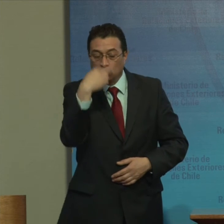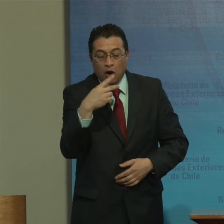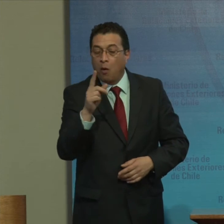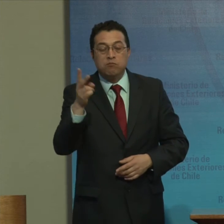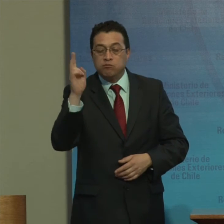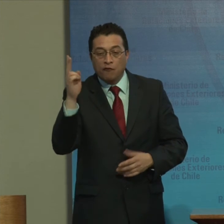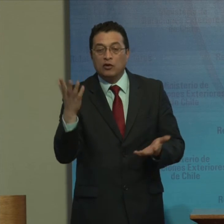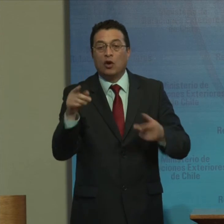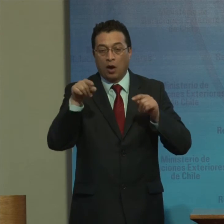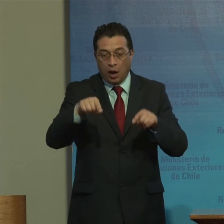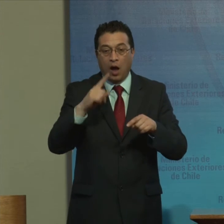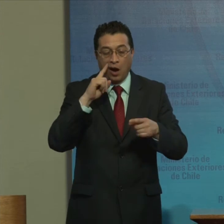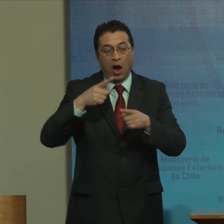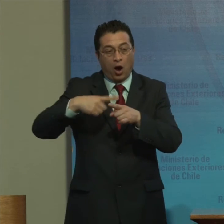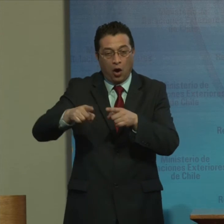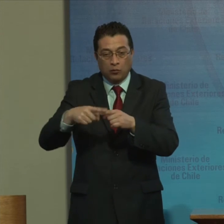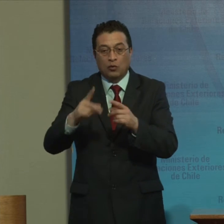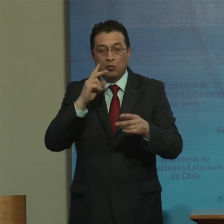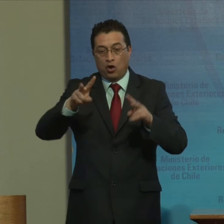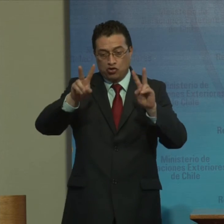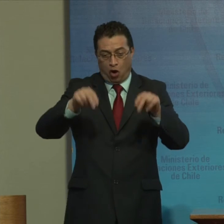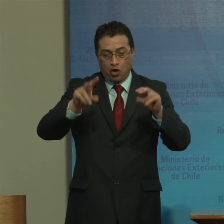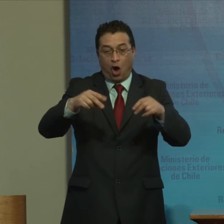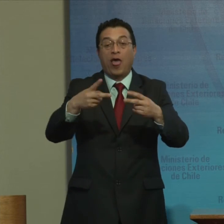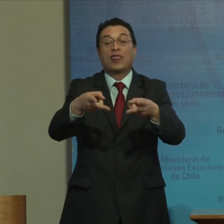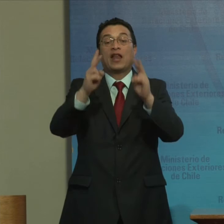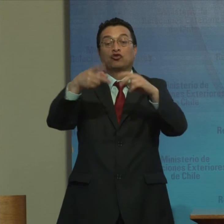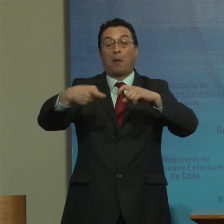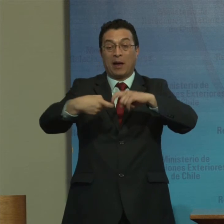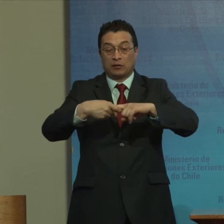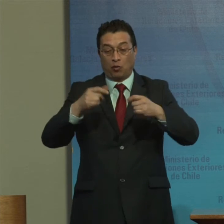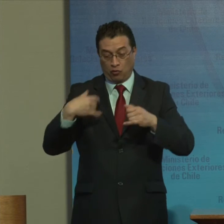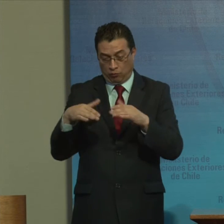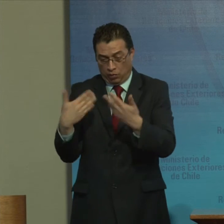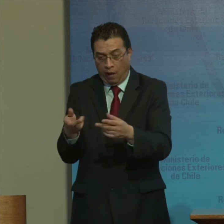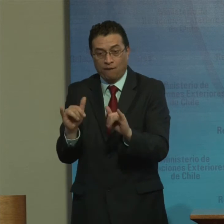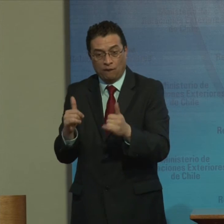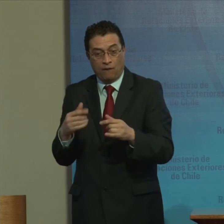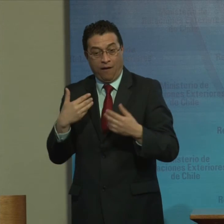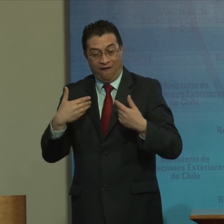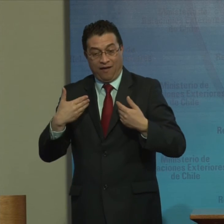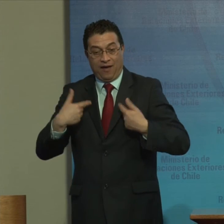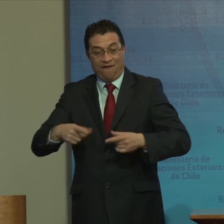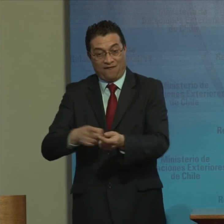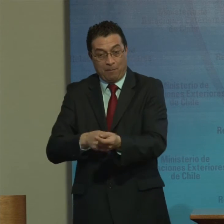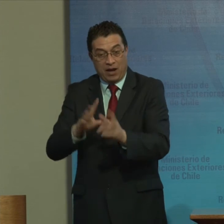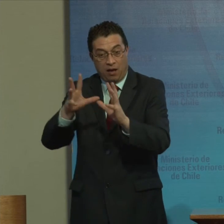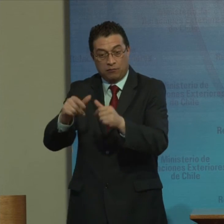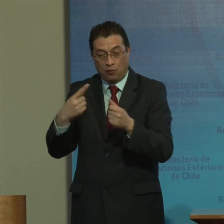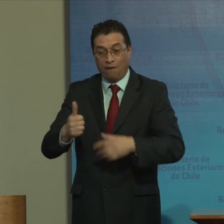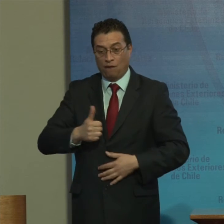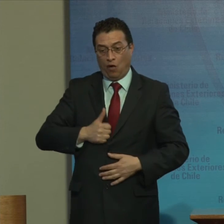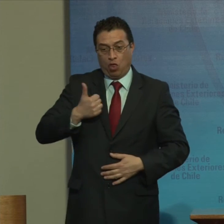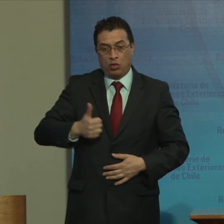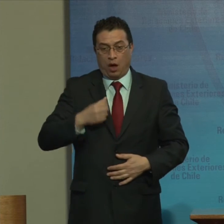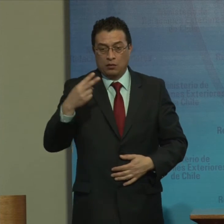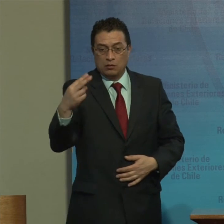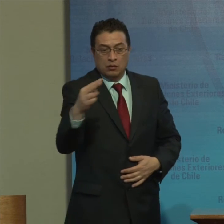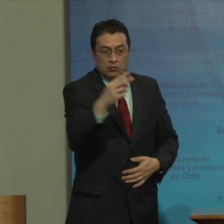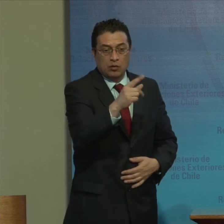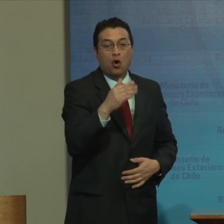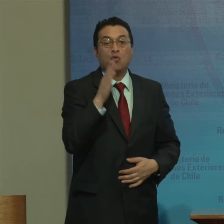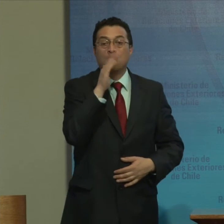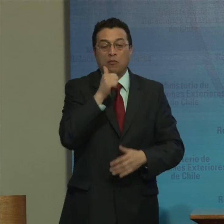La discriminación Y las prácticas De negar El derecho Al matrimonio Y a formar Una familia Sobre la base De la voluntad De las parejas Y la